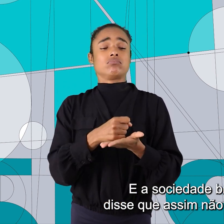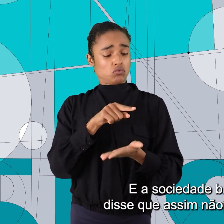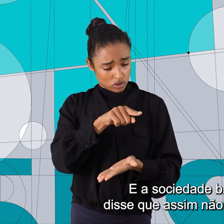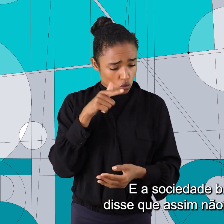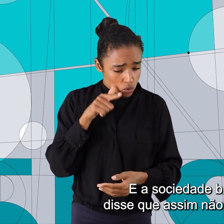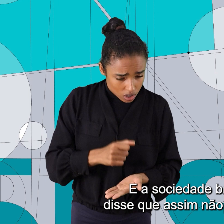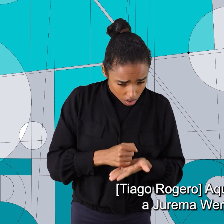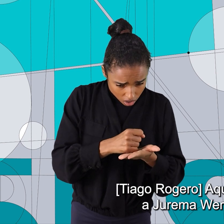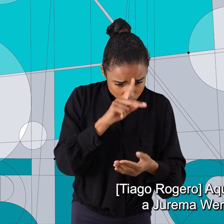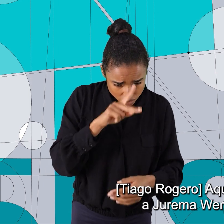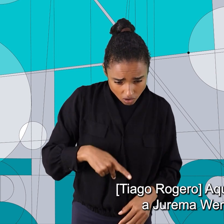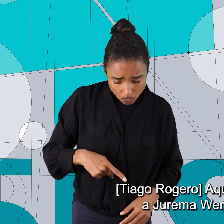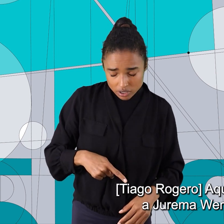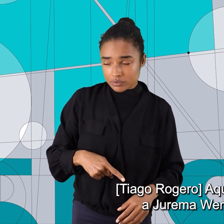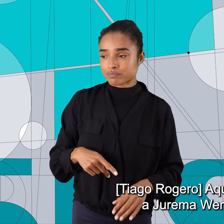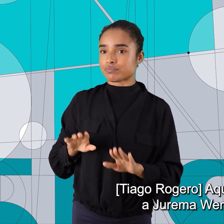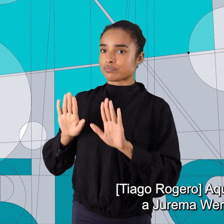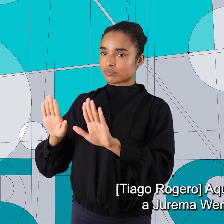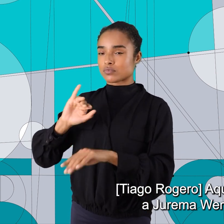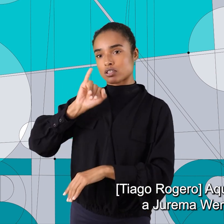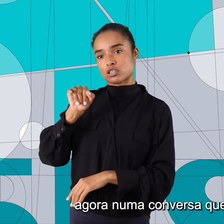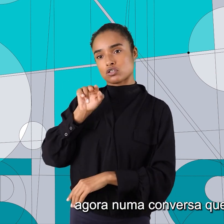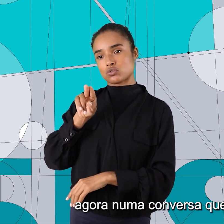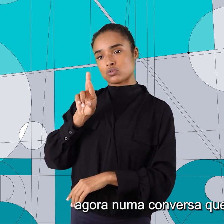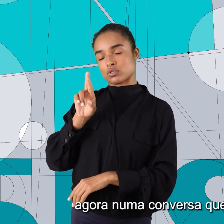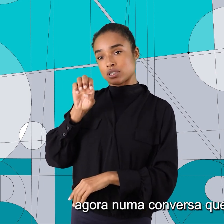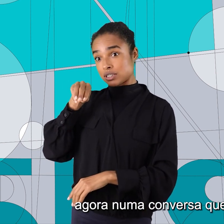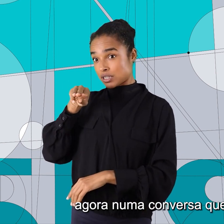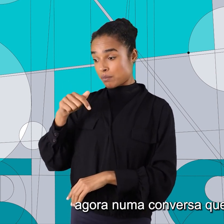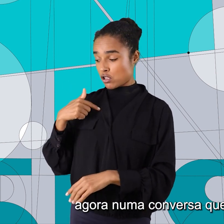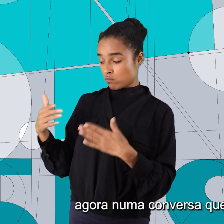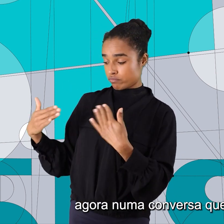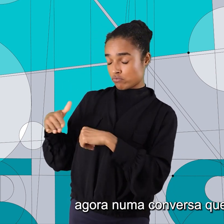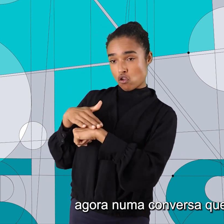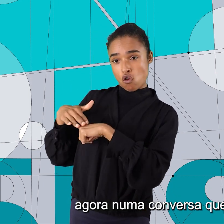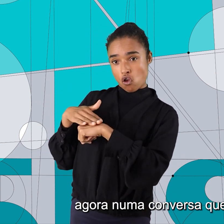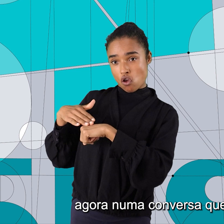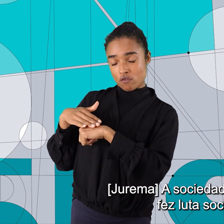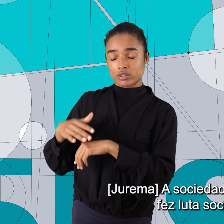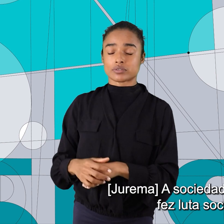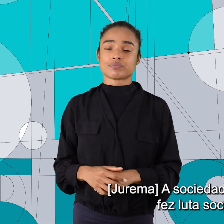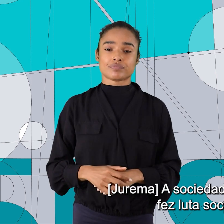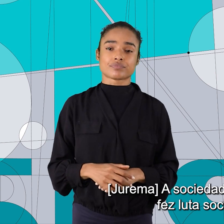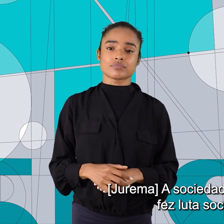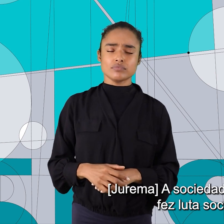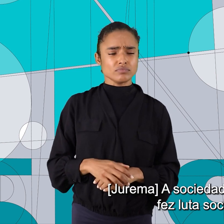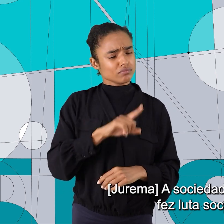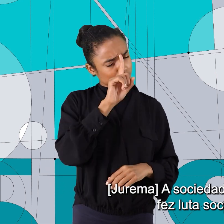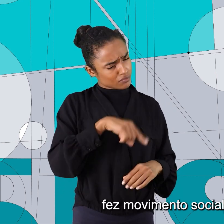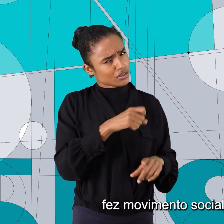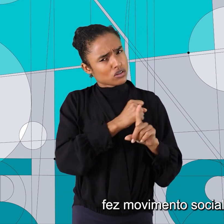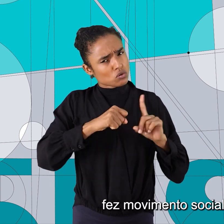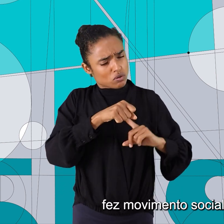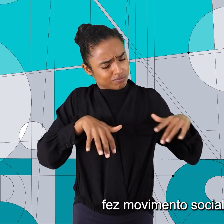funcionava. Aqui, de novo, a Jurema Werneck, agora numa conversa que eu tive com ela. A sociedade brasileira fez luta